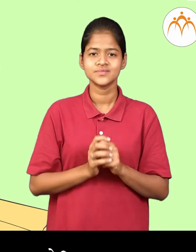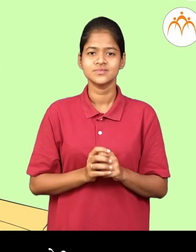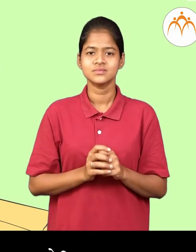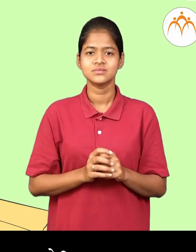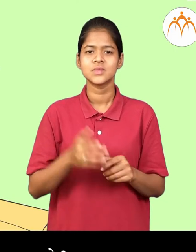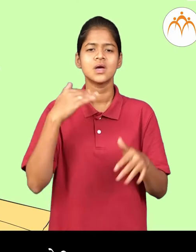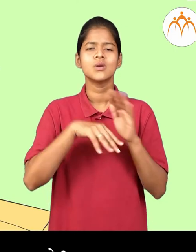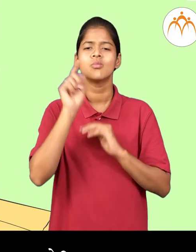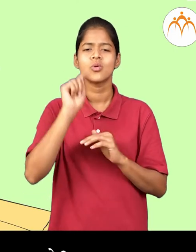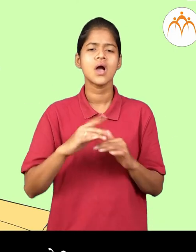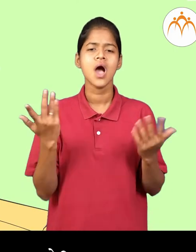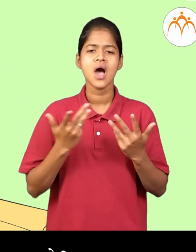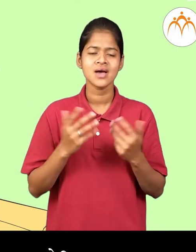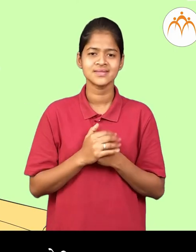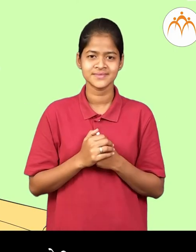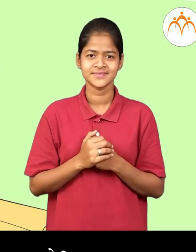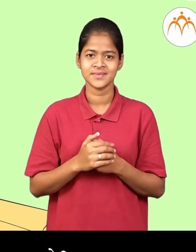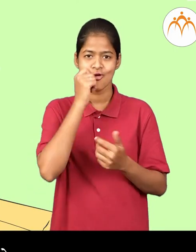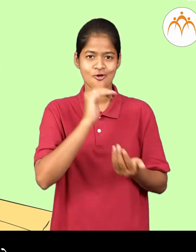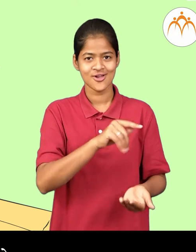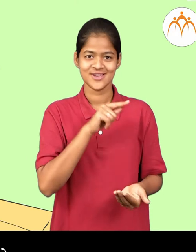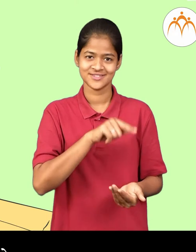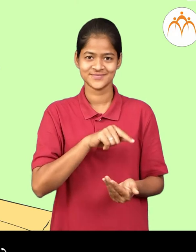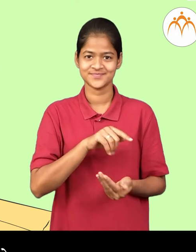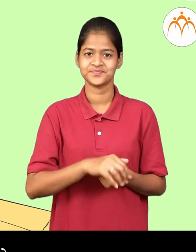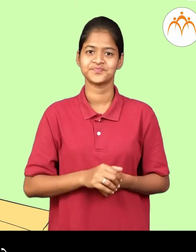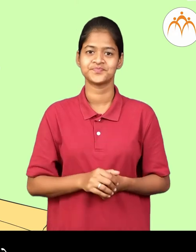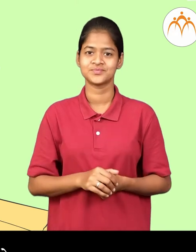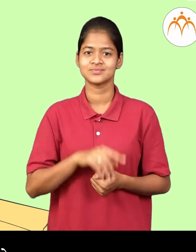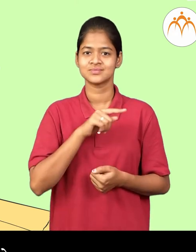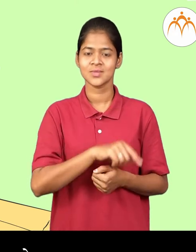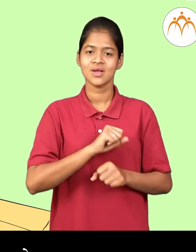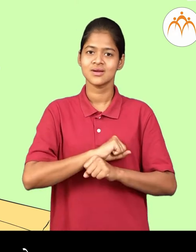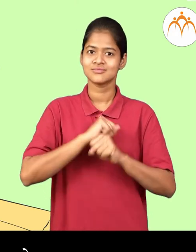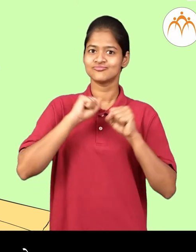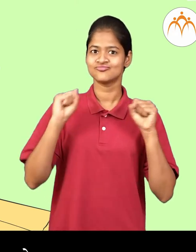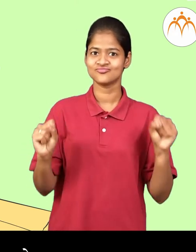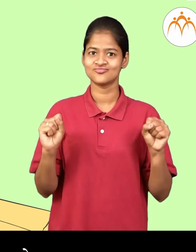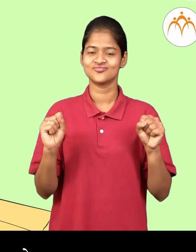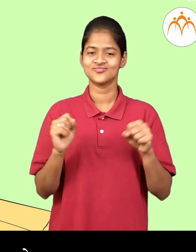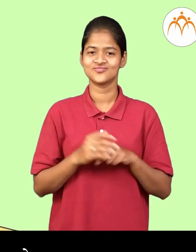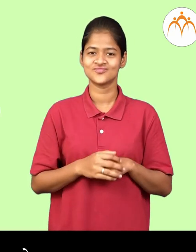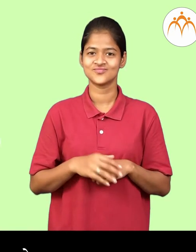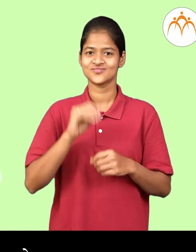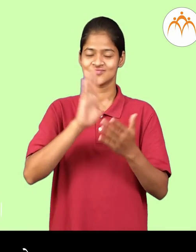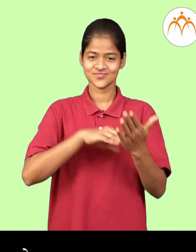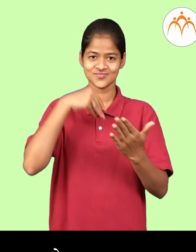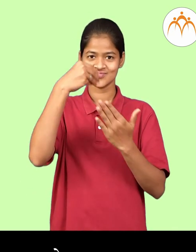चित्रात काई-काई दिसता हे? एक मुलगा आहे, तो जोपेतुन उठता हे.